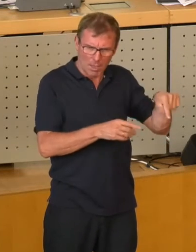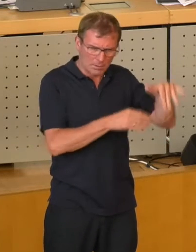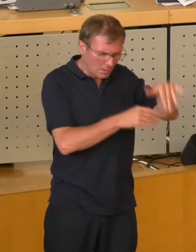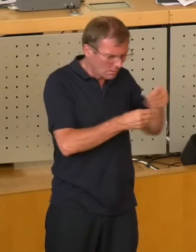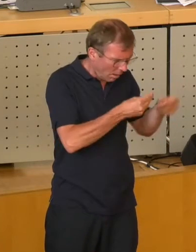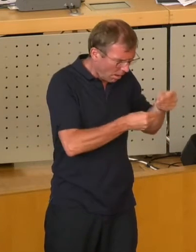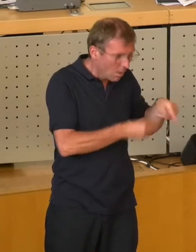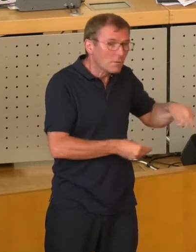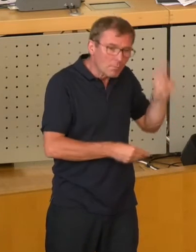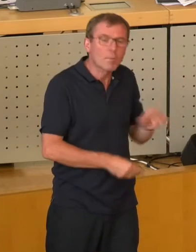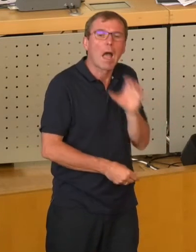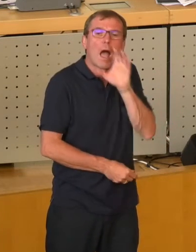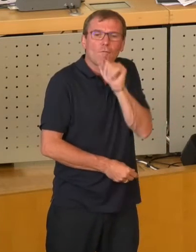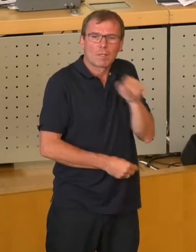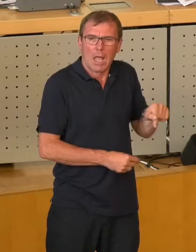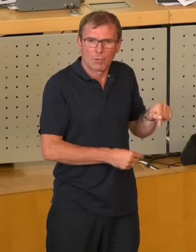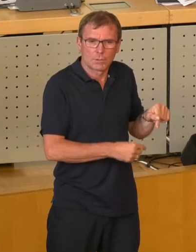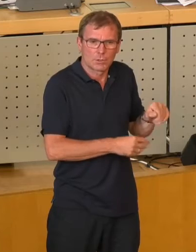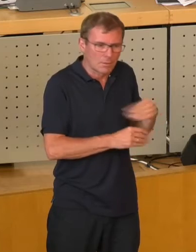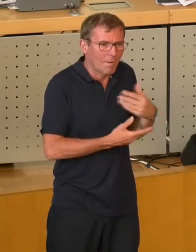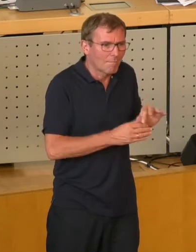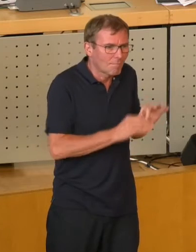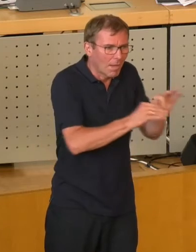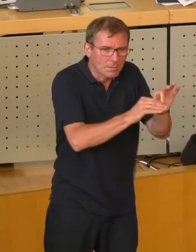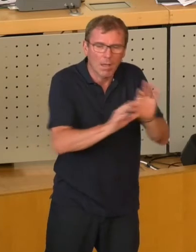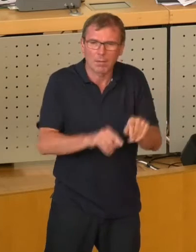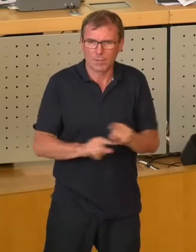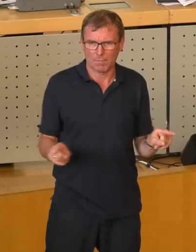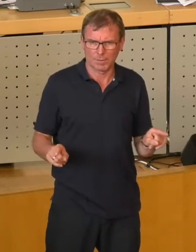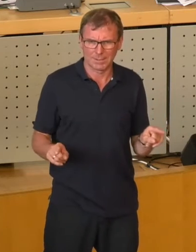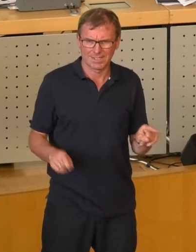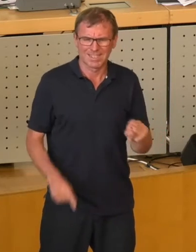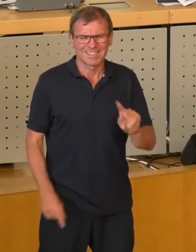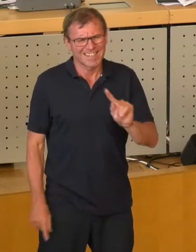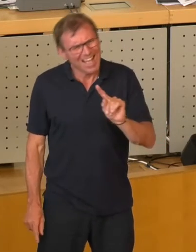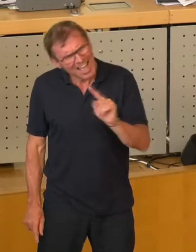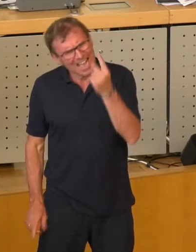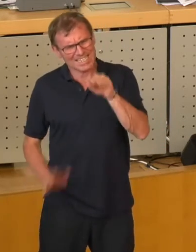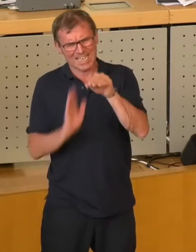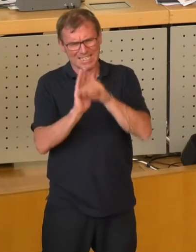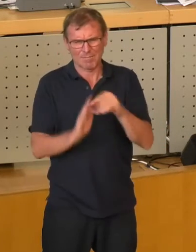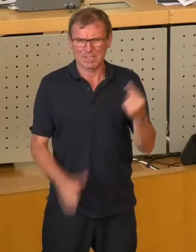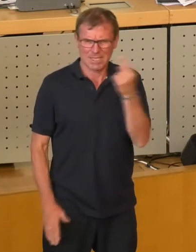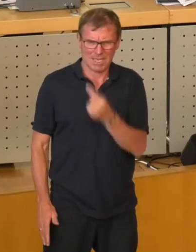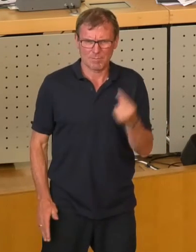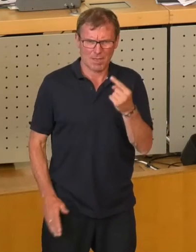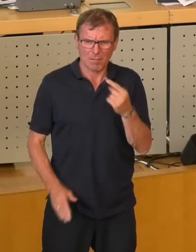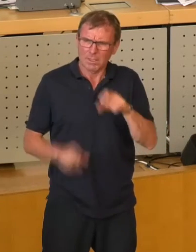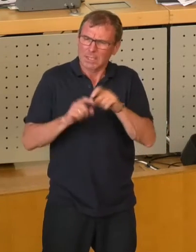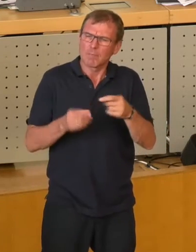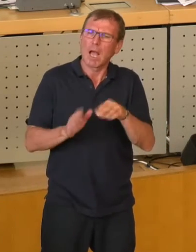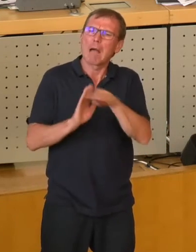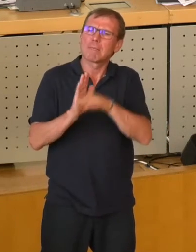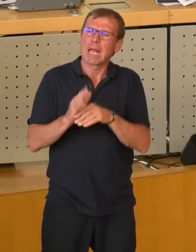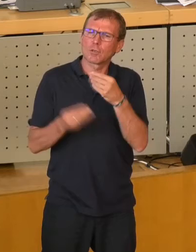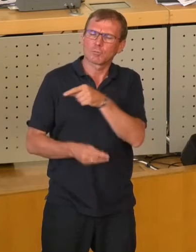auch noch Vertraulichkeit davon. Die dürfen das also nicht weitersagen. Und der einzige Termin im Jahr, wenn wir über die Beteiligung mal sprechen wollten,